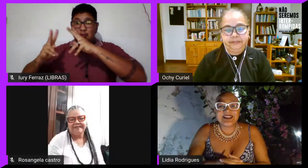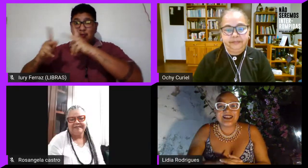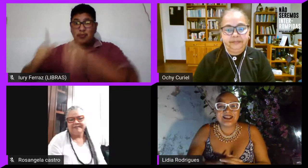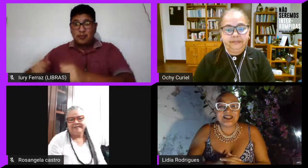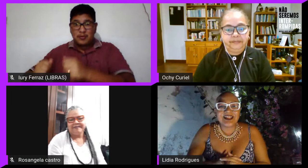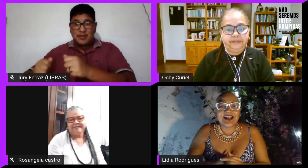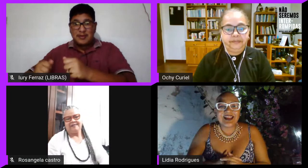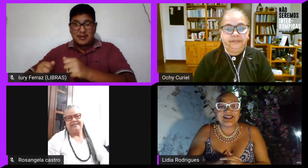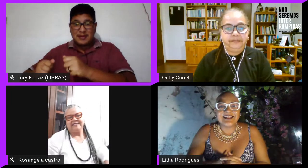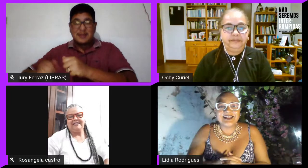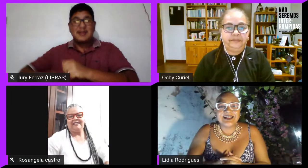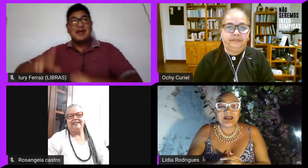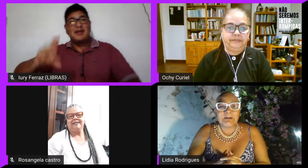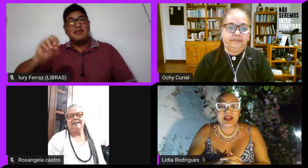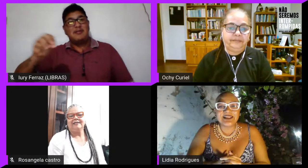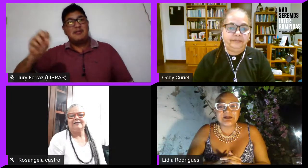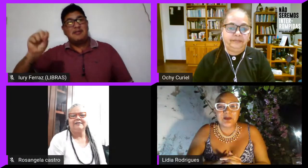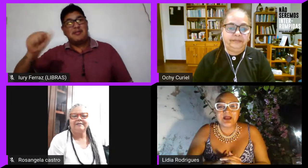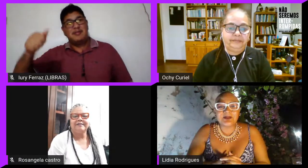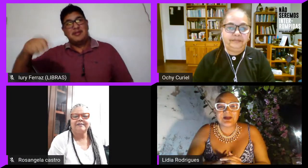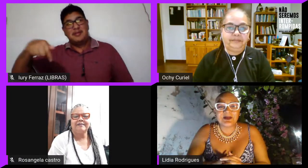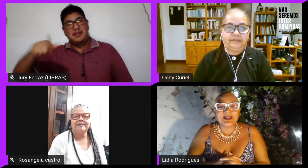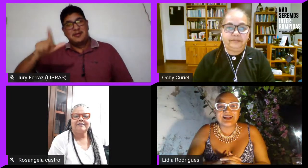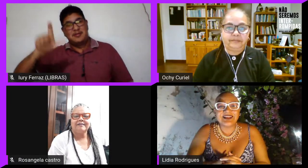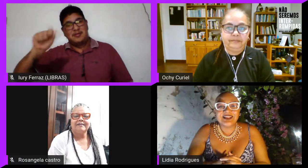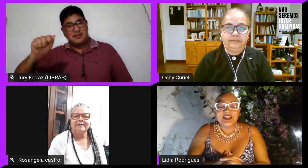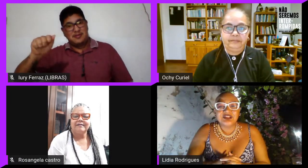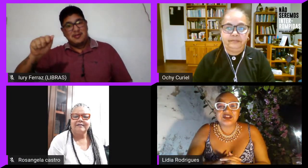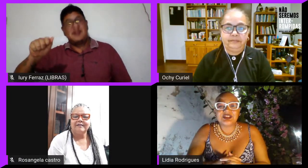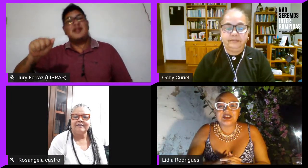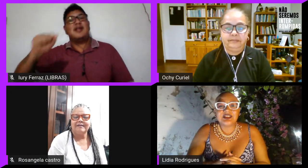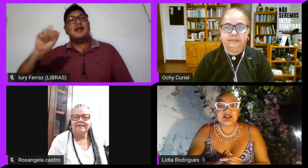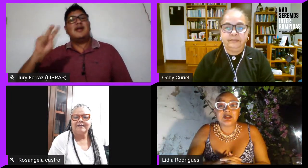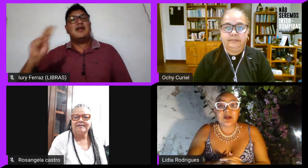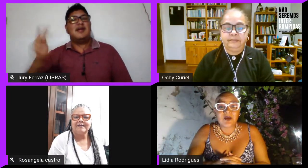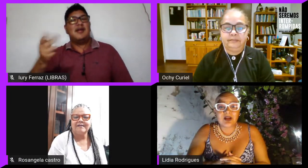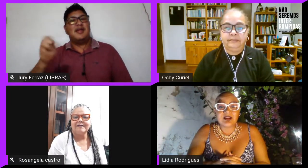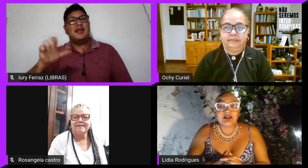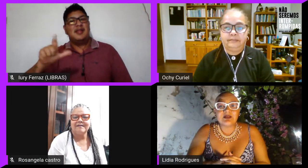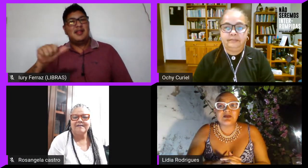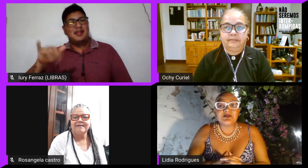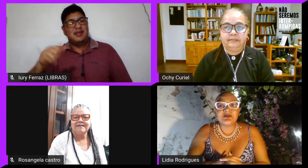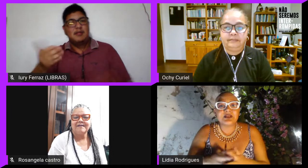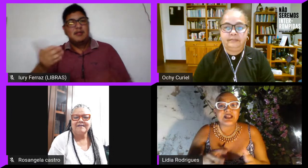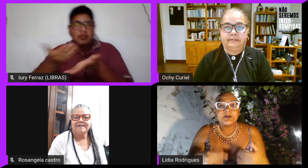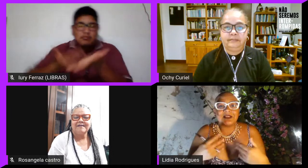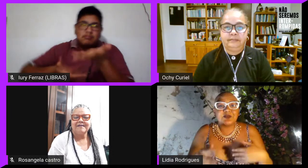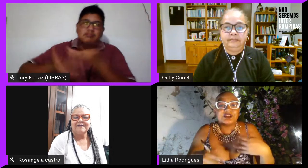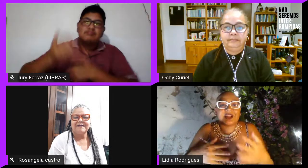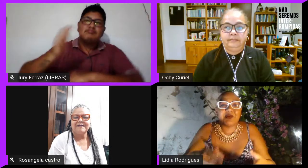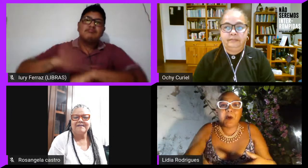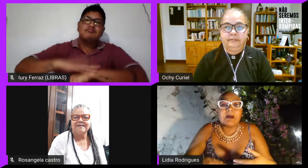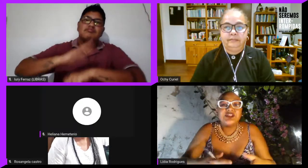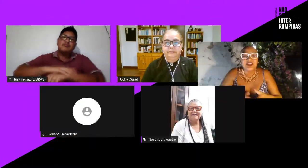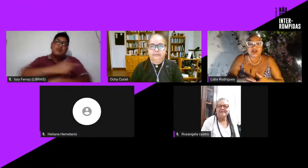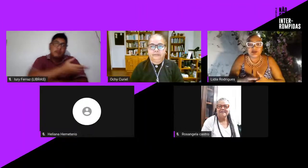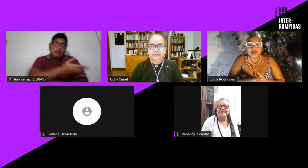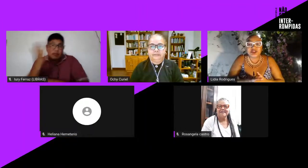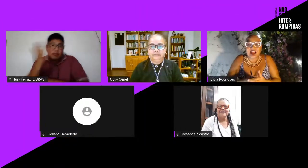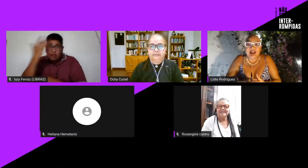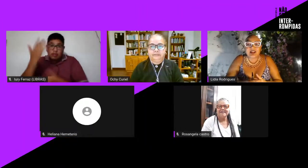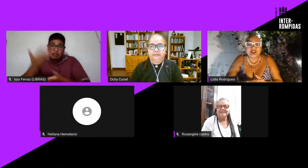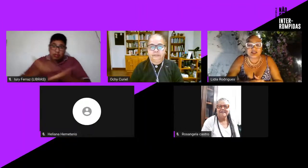Rosangela a Eliana para este momento ahora de troca que las personas estaban